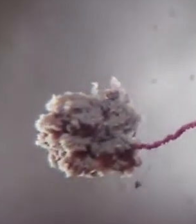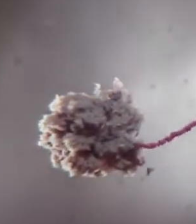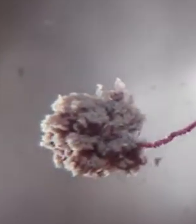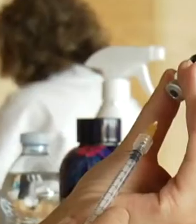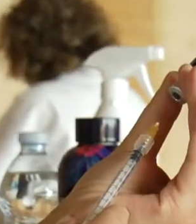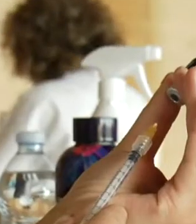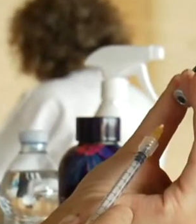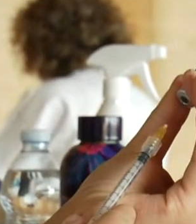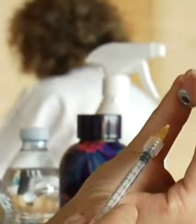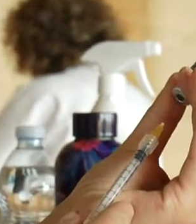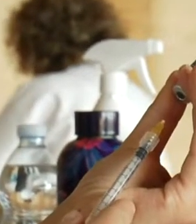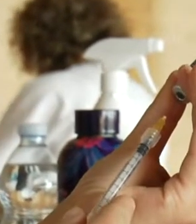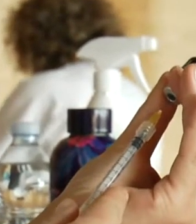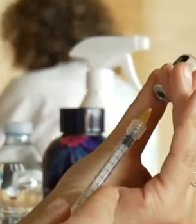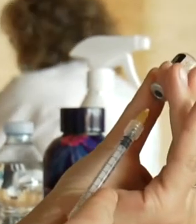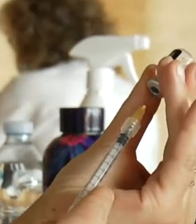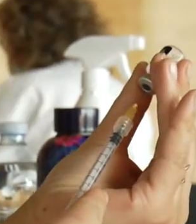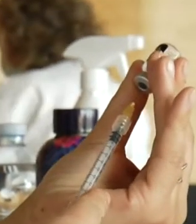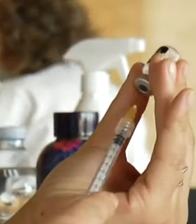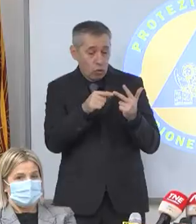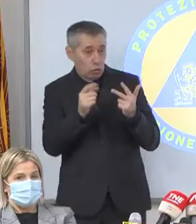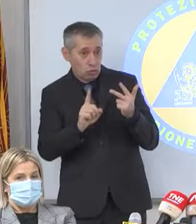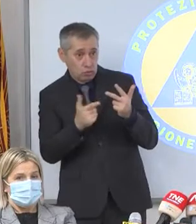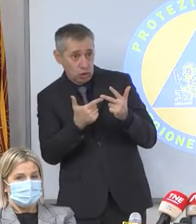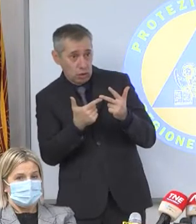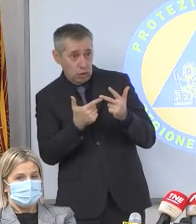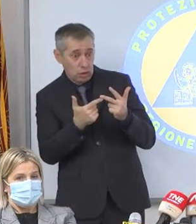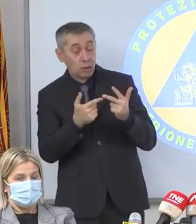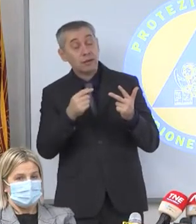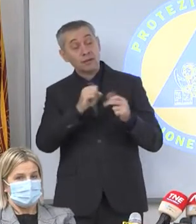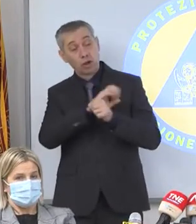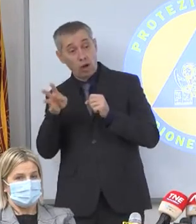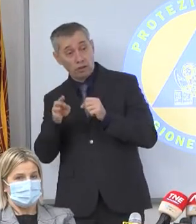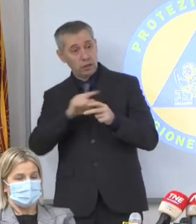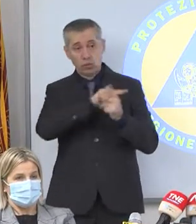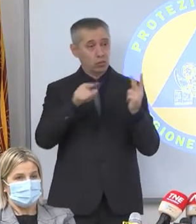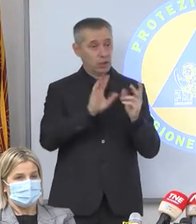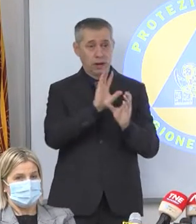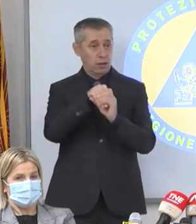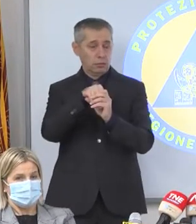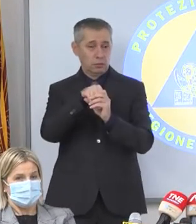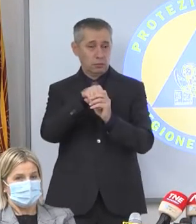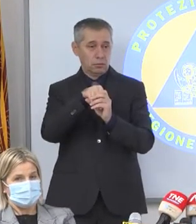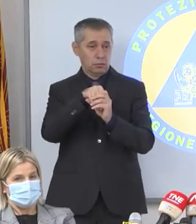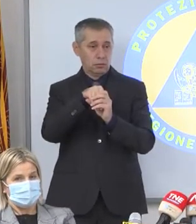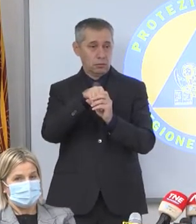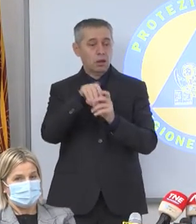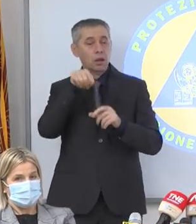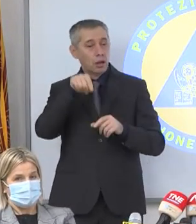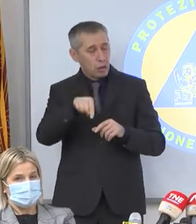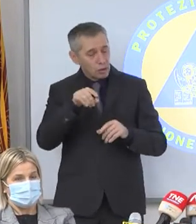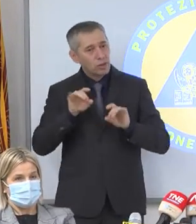Italia rappresenta il 99,7% dei casi. Questo virus si sta adattando, c'è poco da dire. Quindi sta